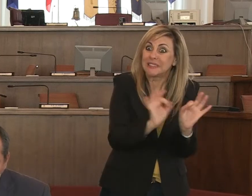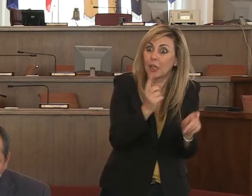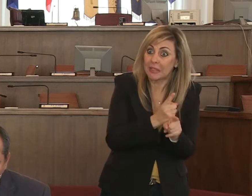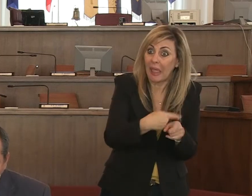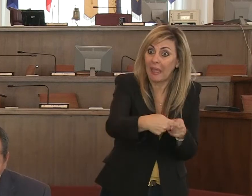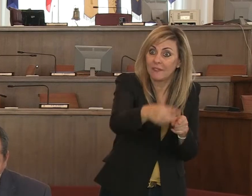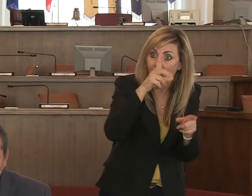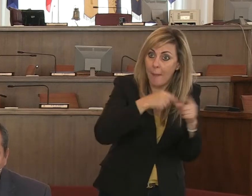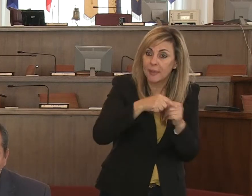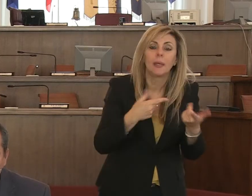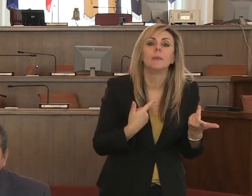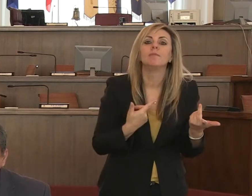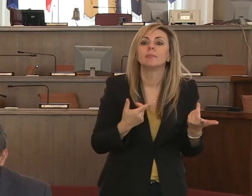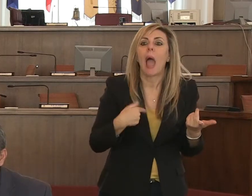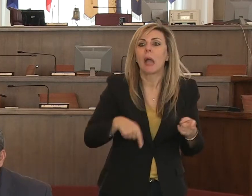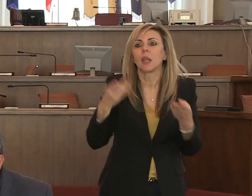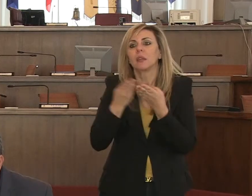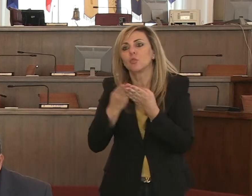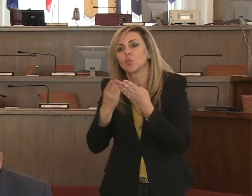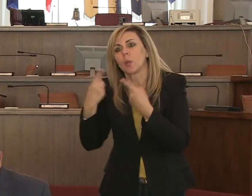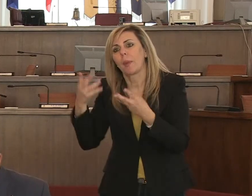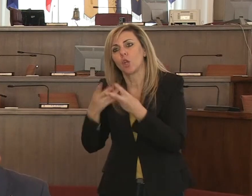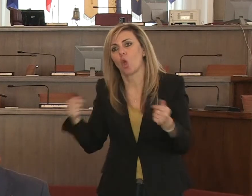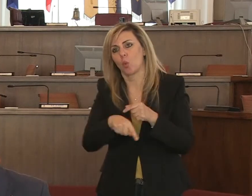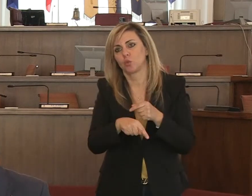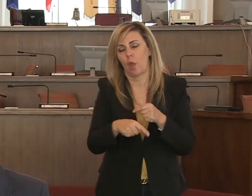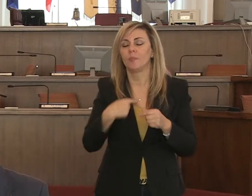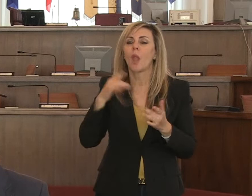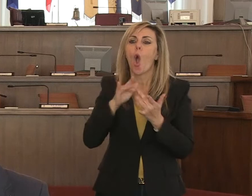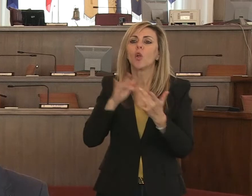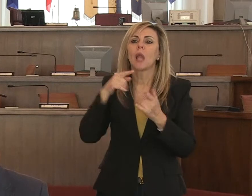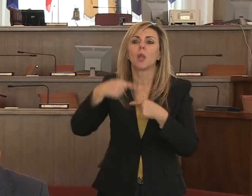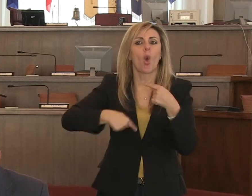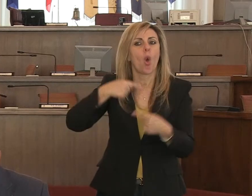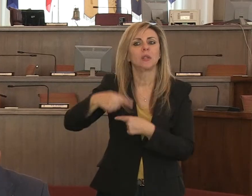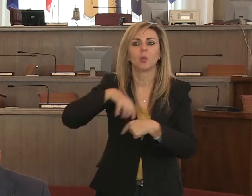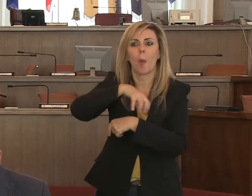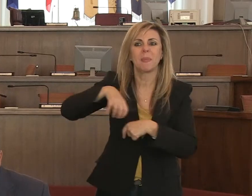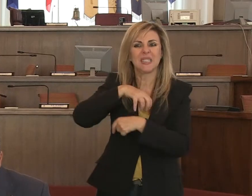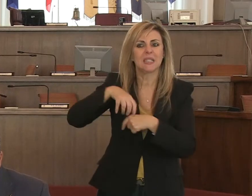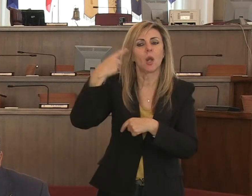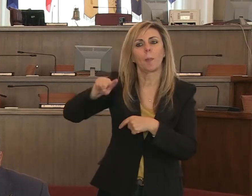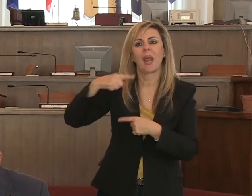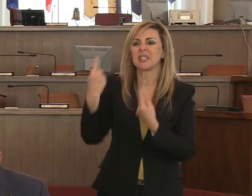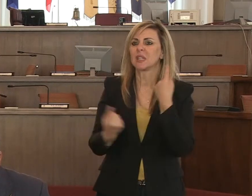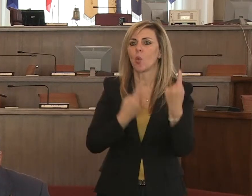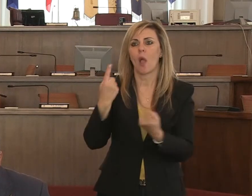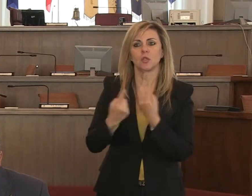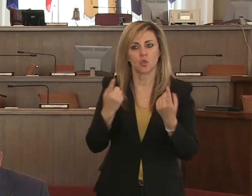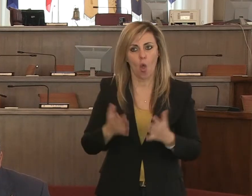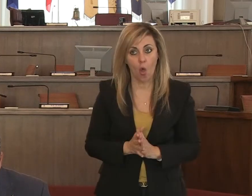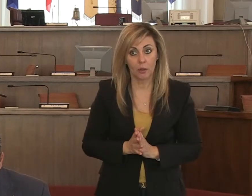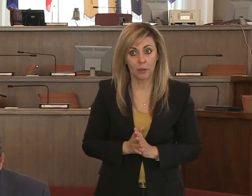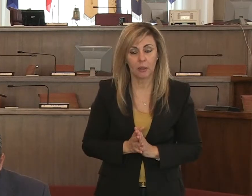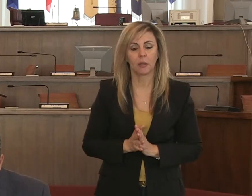non correttamente trattate. Siamo in contatto continuo con il ministero per tutte le situazioni che eventualmente